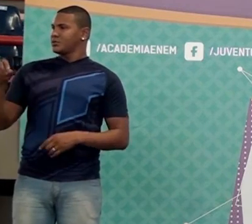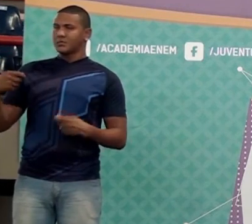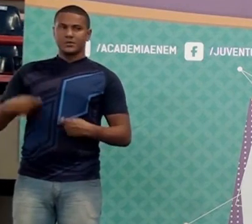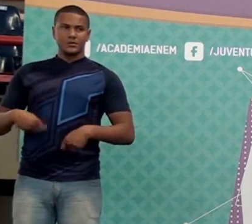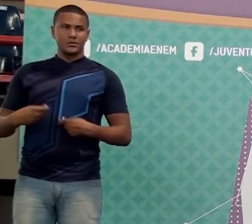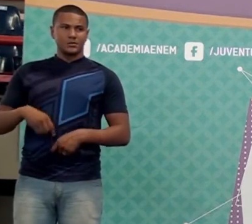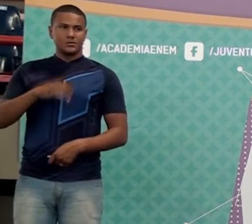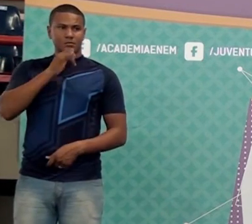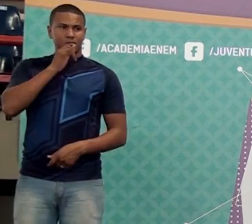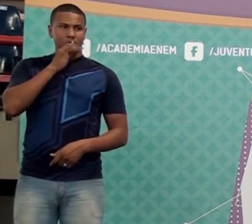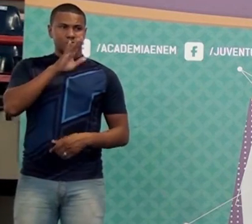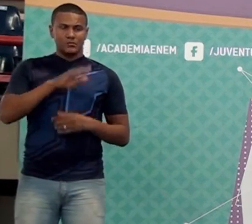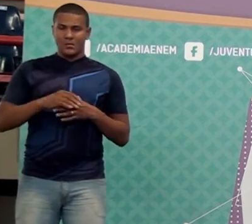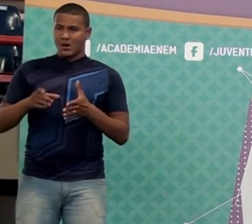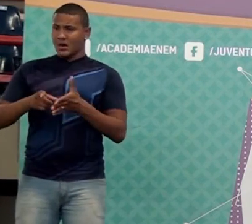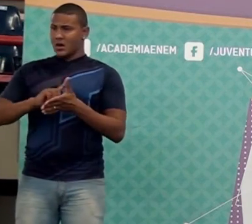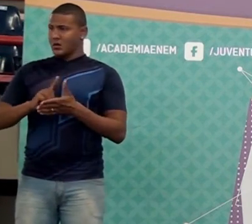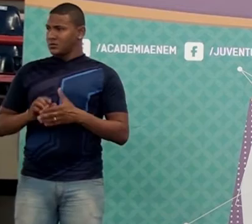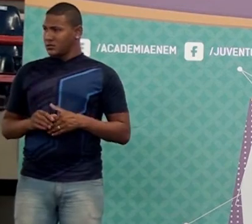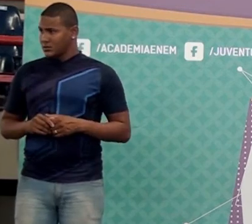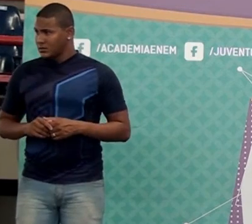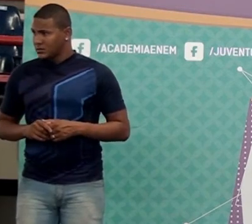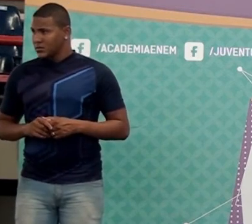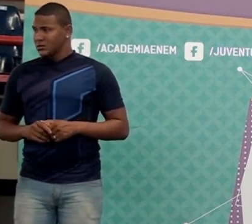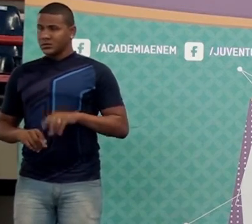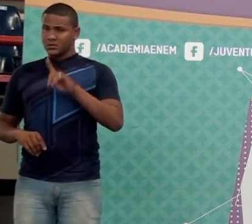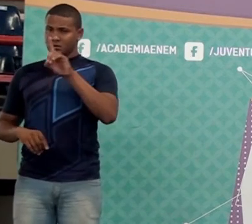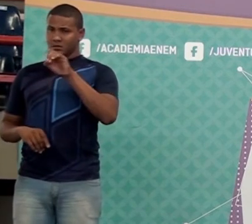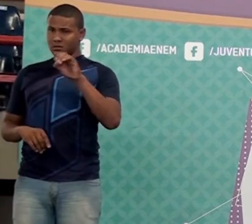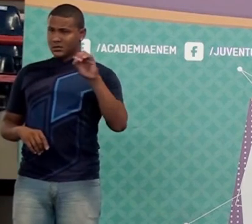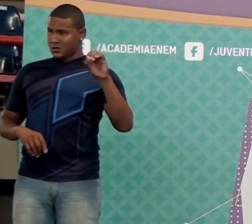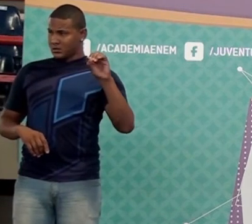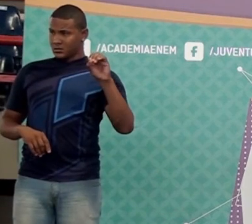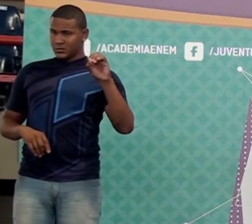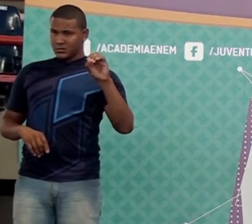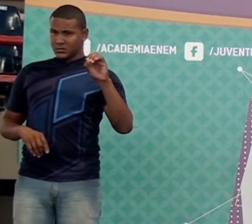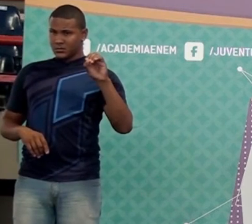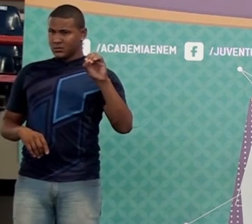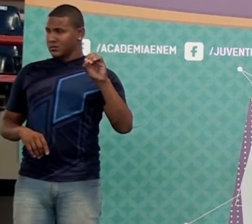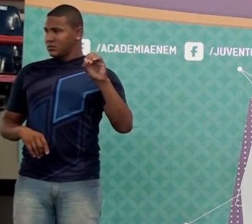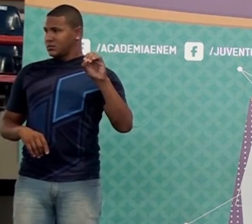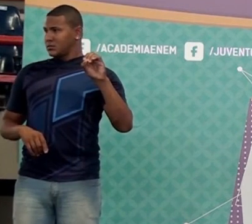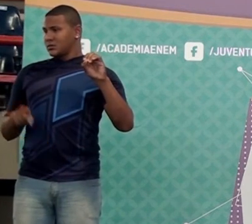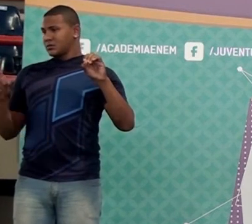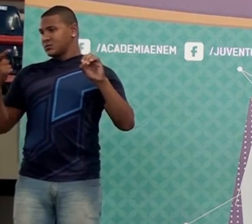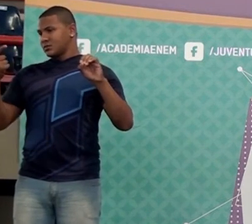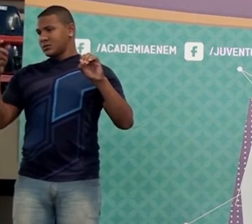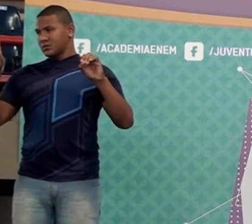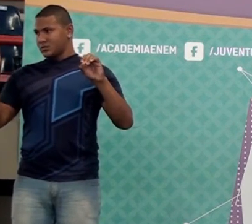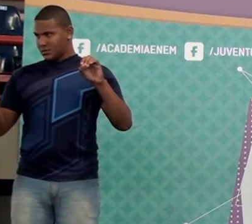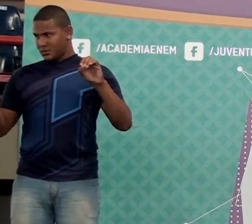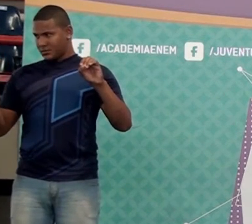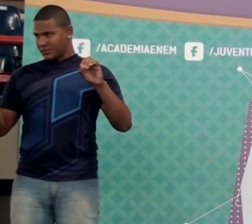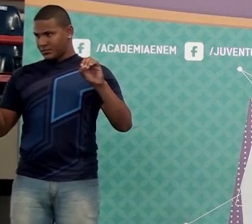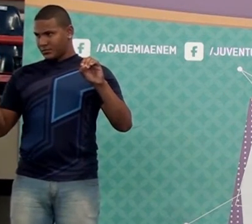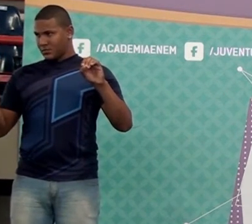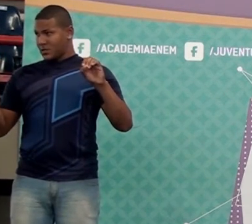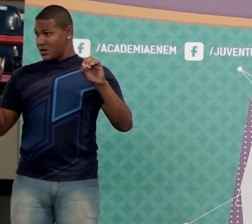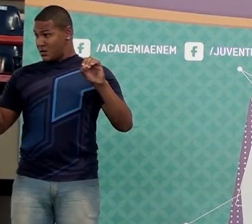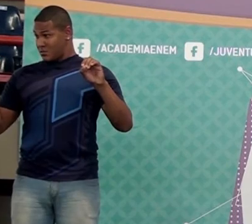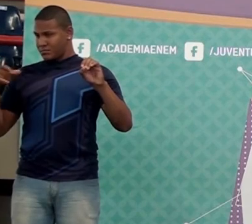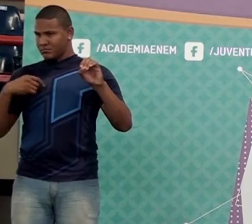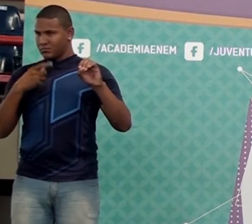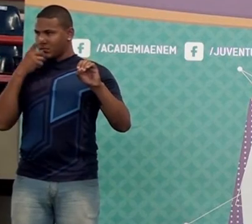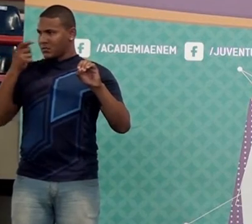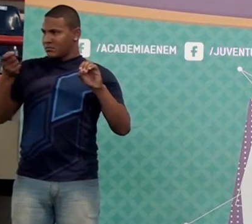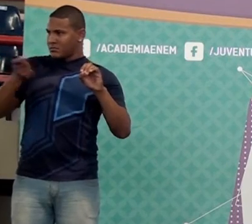Tinha quanto de açúcar antes? 100. Tinha quanto de solução? 250. Se eu botar